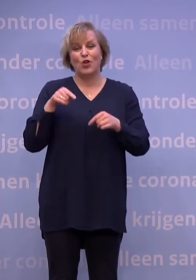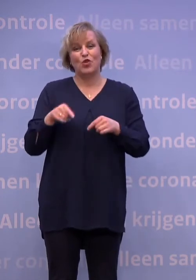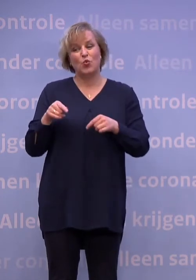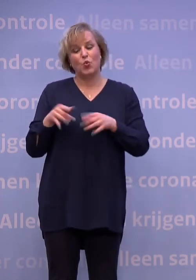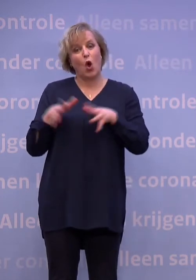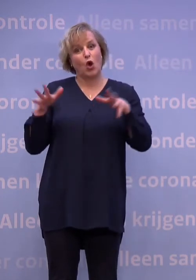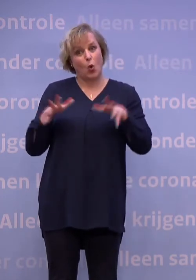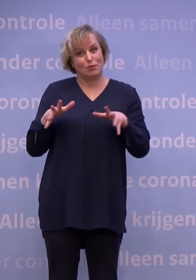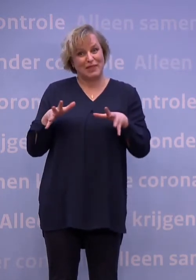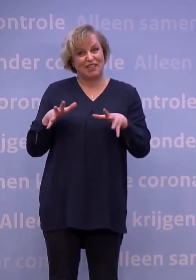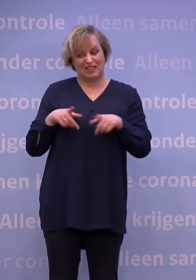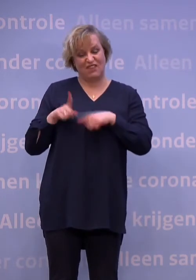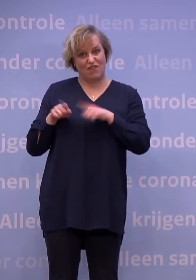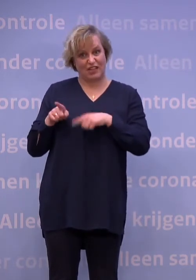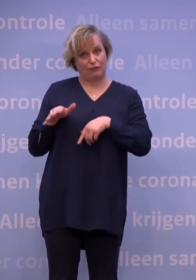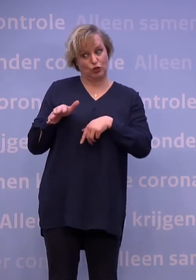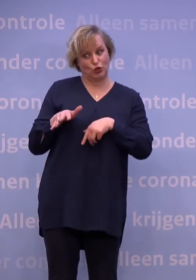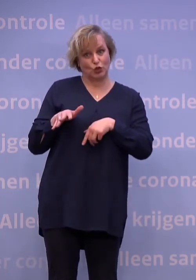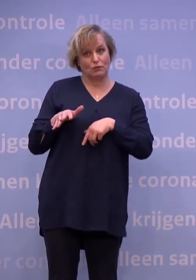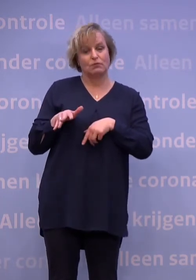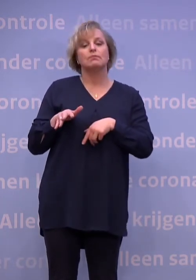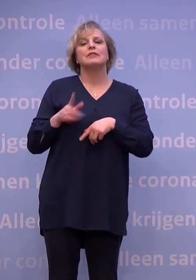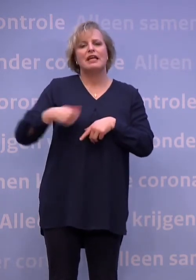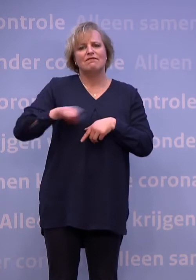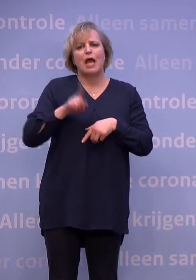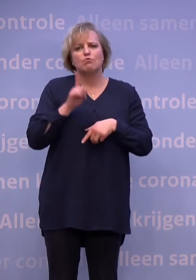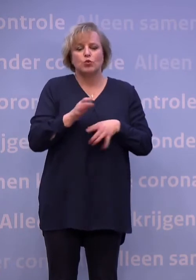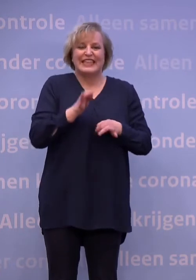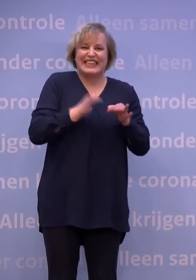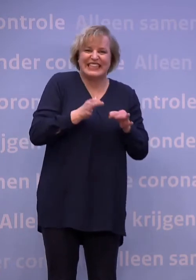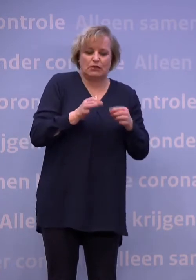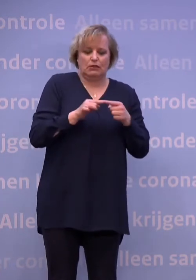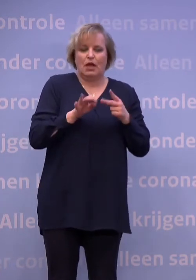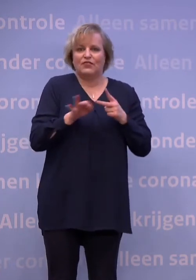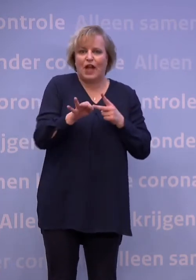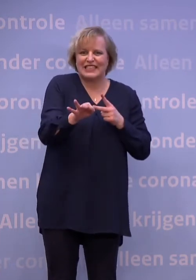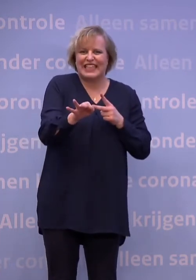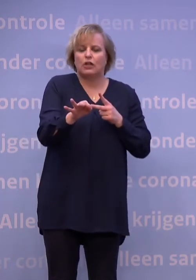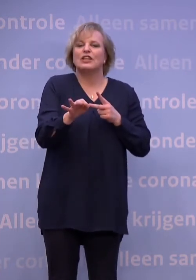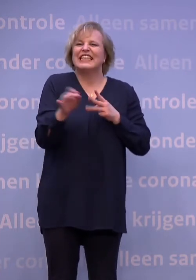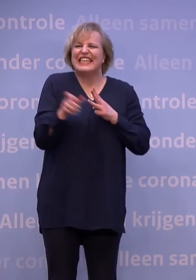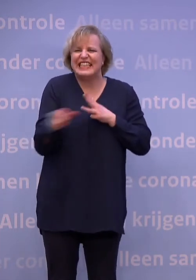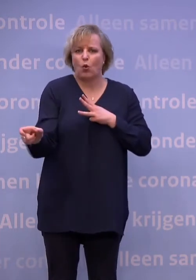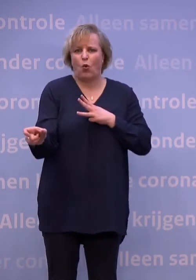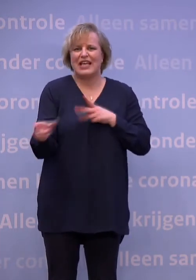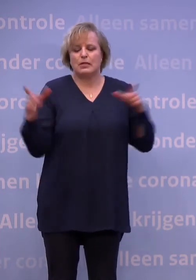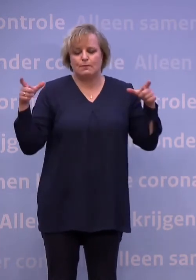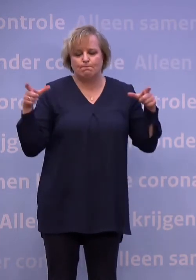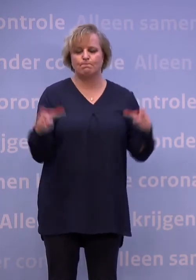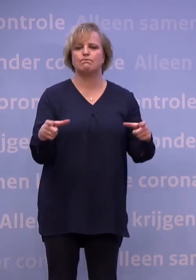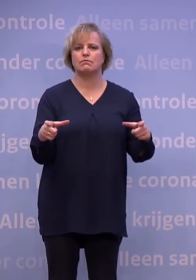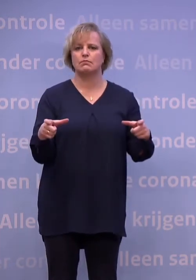mutatie op Hollandse bodem moeten we het remmend vermogen van testen, traceren en isoleren maximaal benutten.